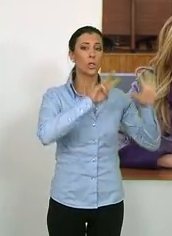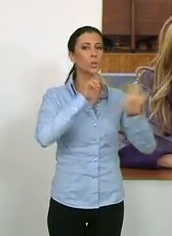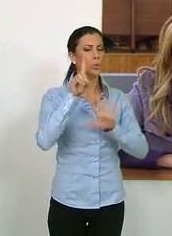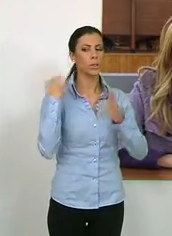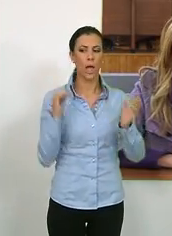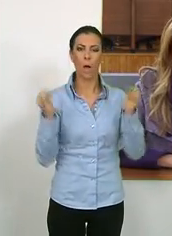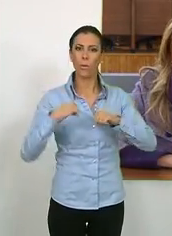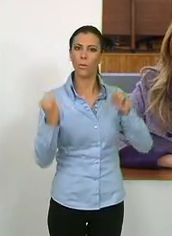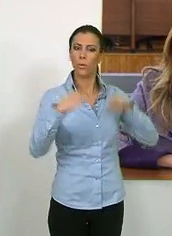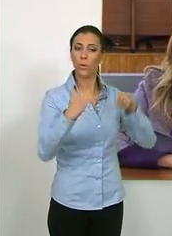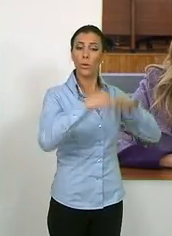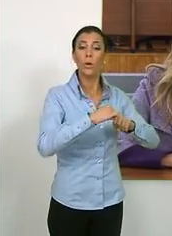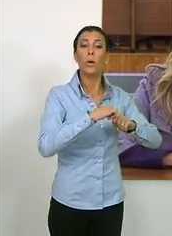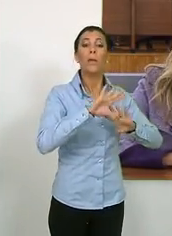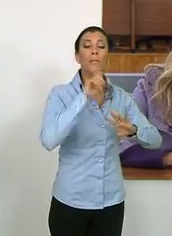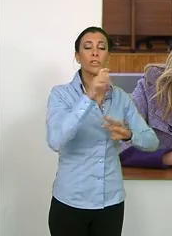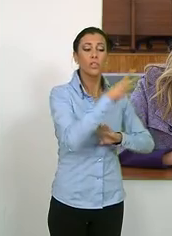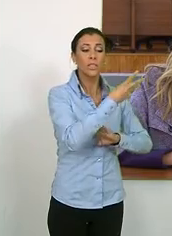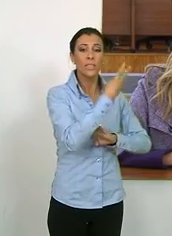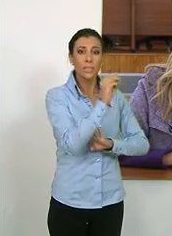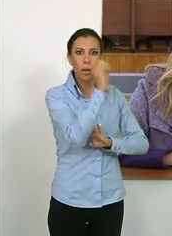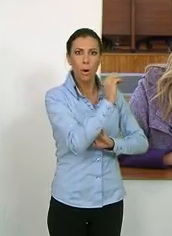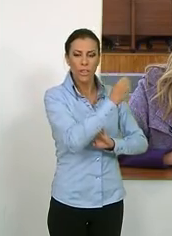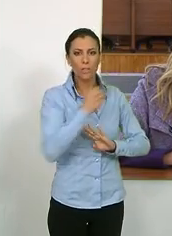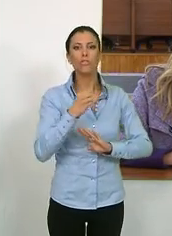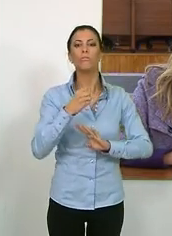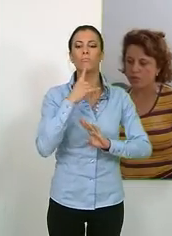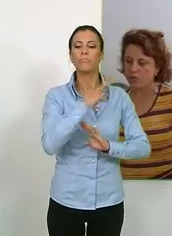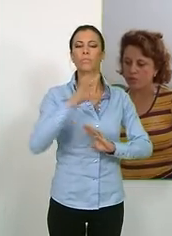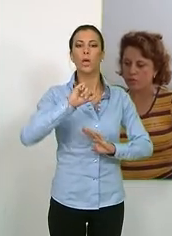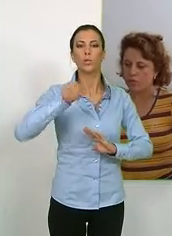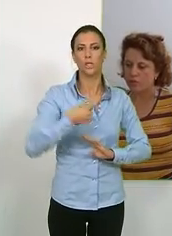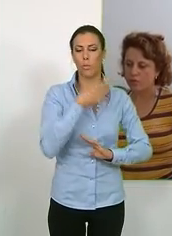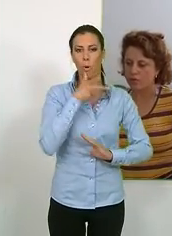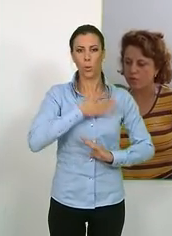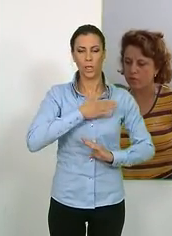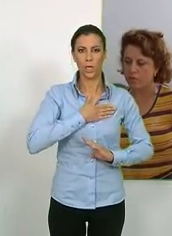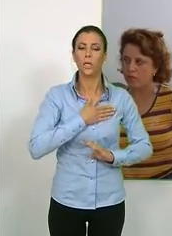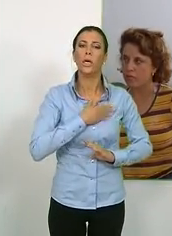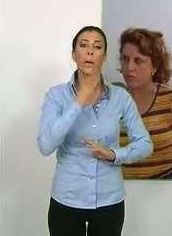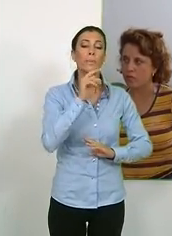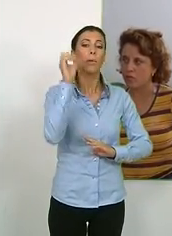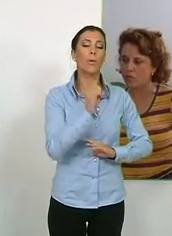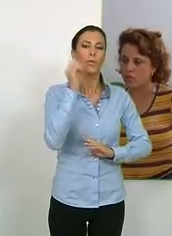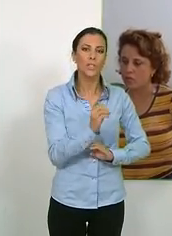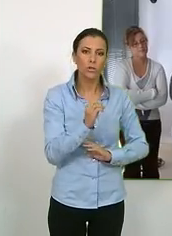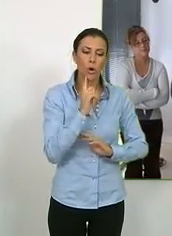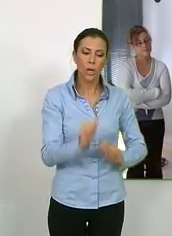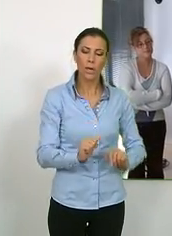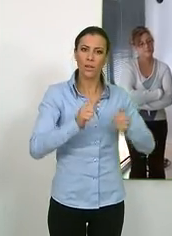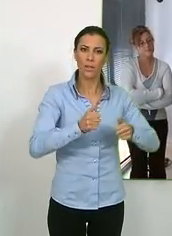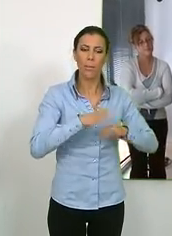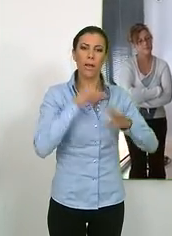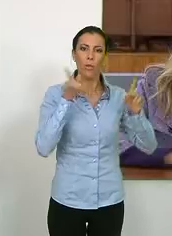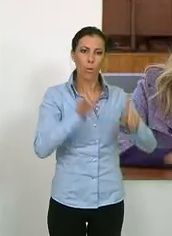convenios, de los cuales un 30% obtuvieron un puesto de trabajo por cuenta ajena, un 20% reiniciaron